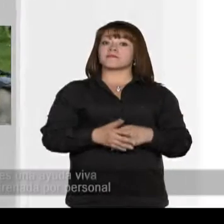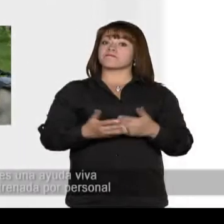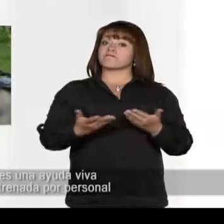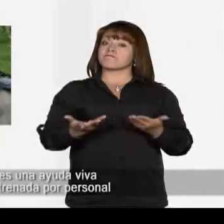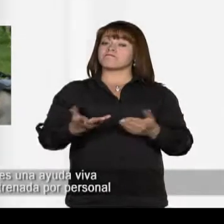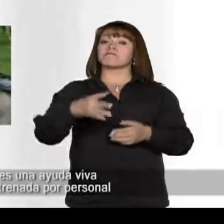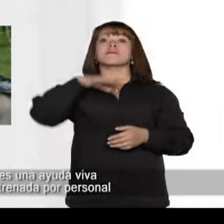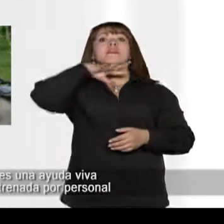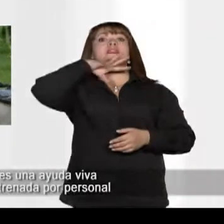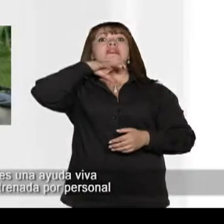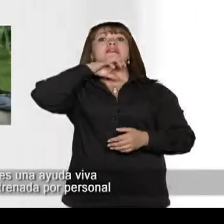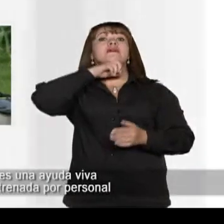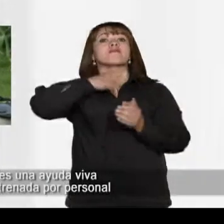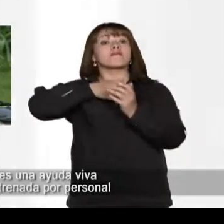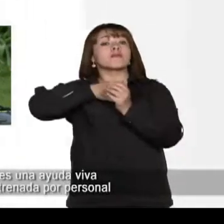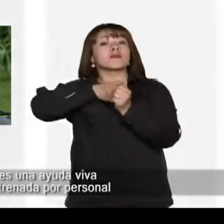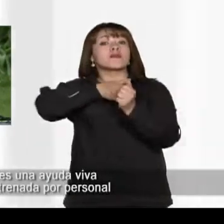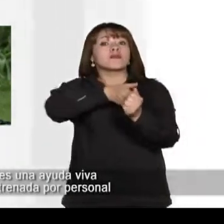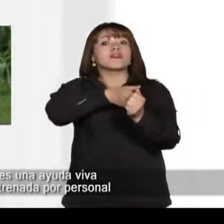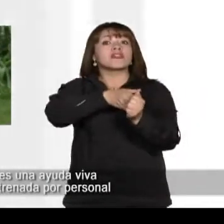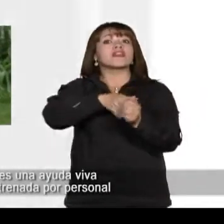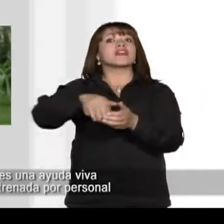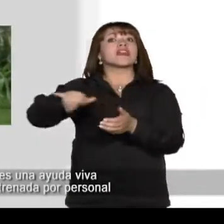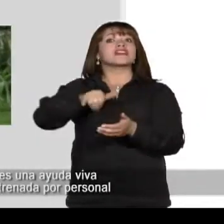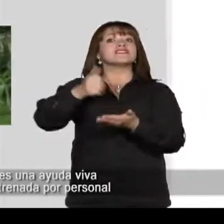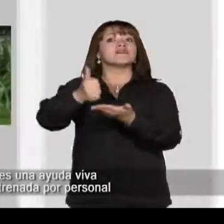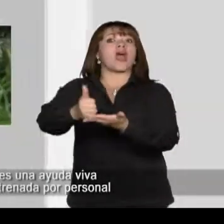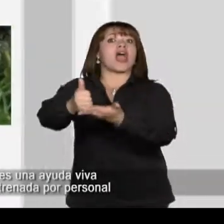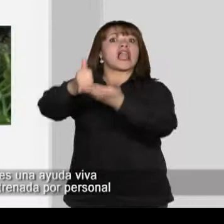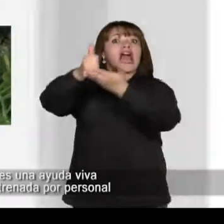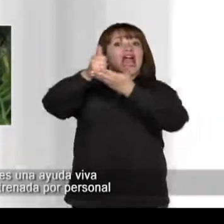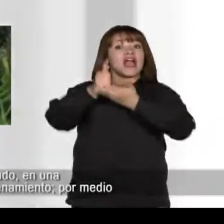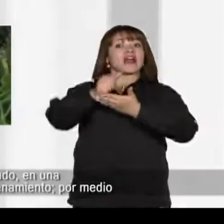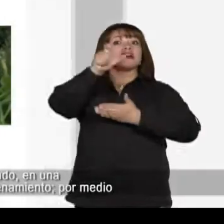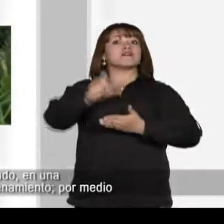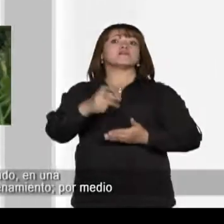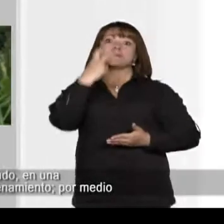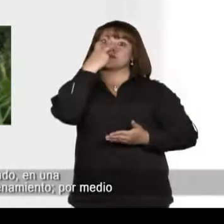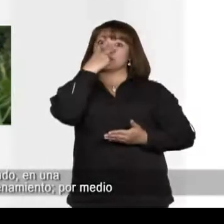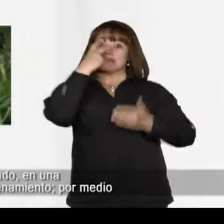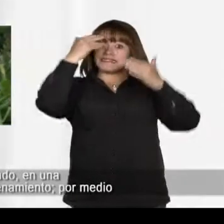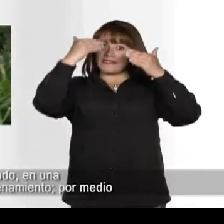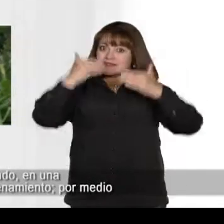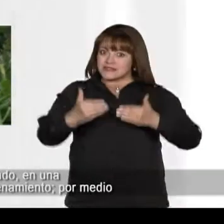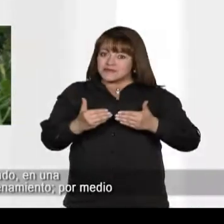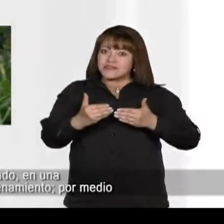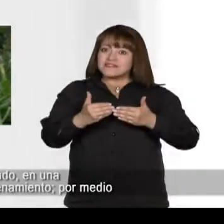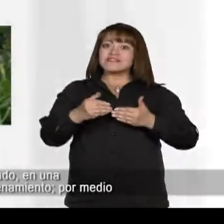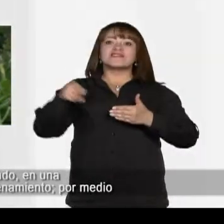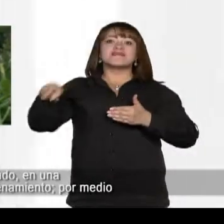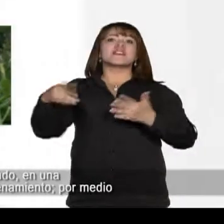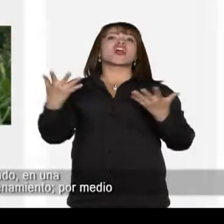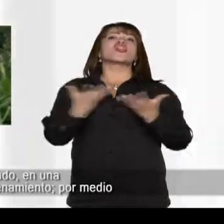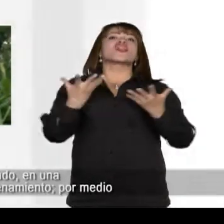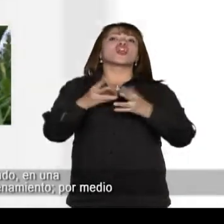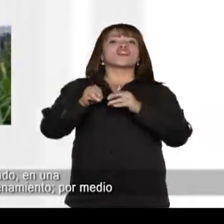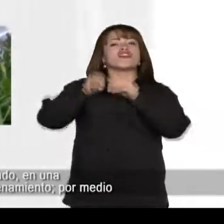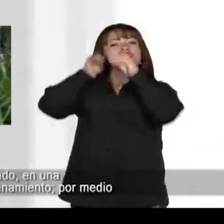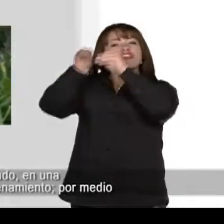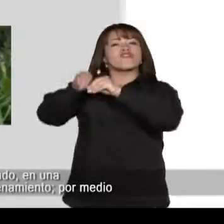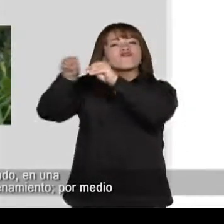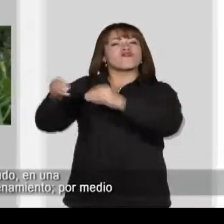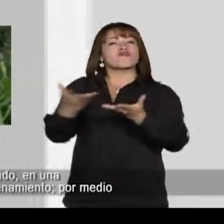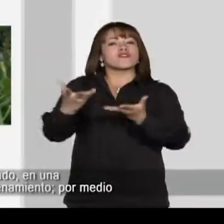El perro guía es una ayuda a vida debidamente entrenada por personal calificado. Se lleva a cabo en una